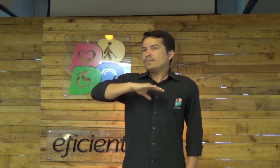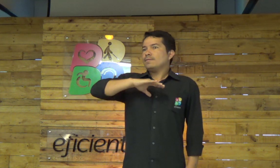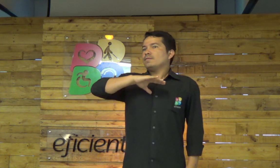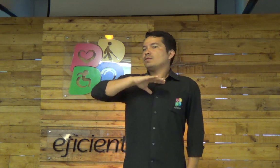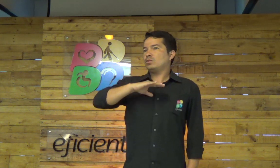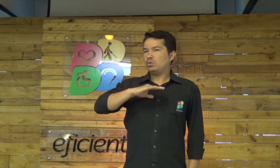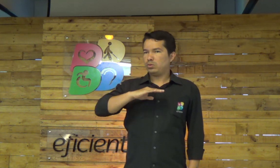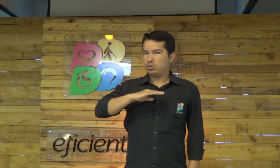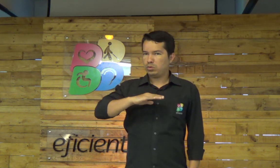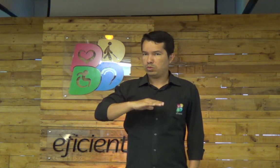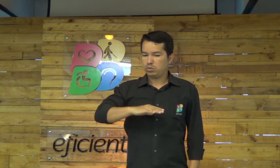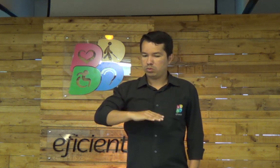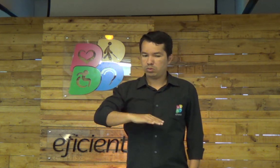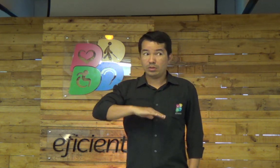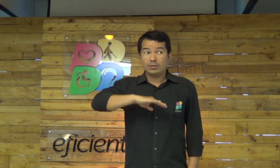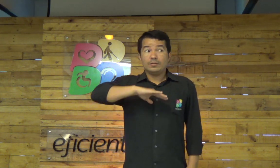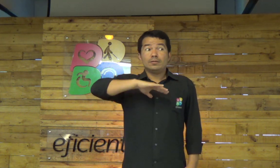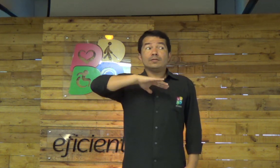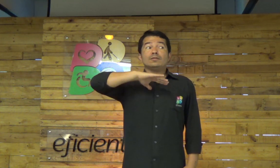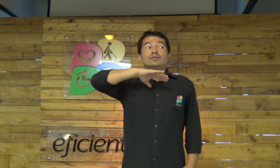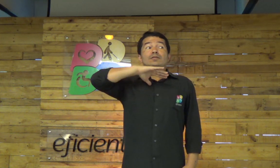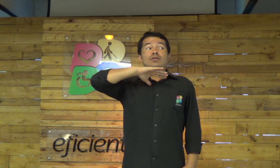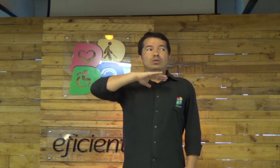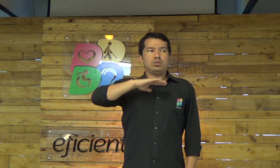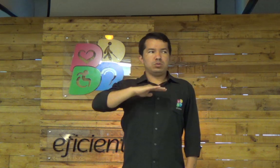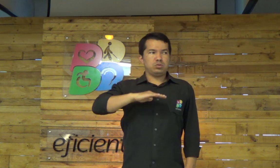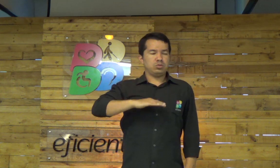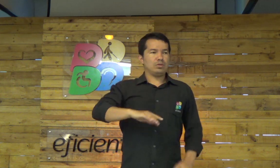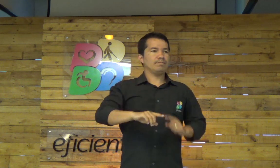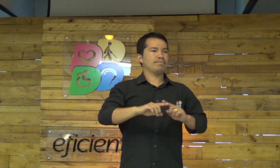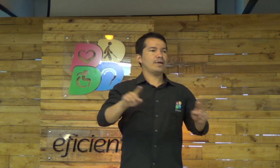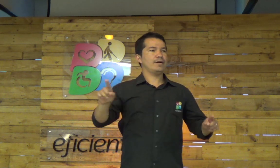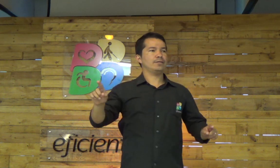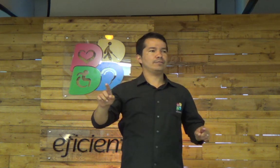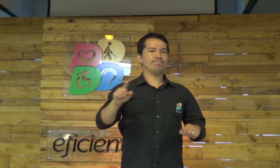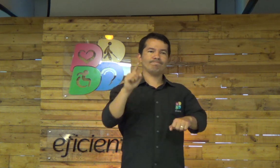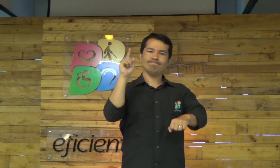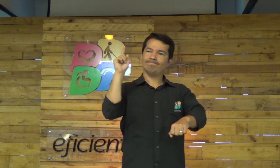E Deus se acalma, e parece que a ira de Deus se acalma também.